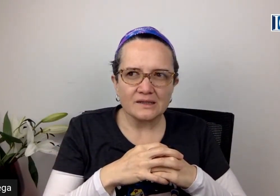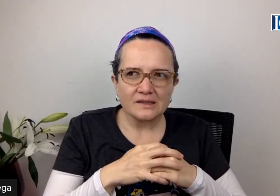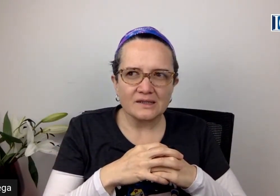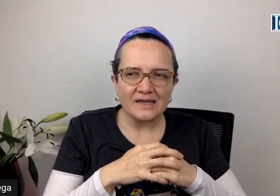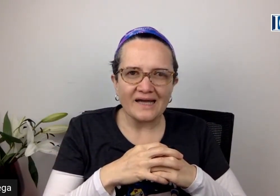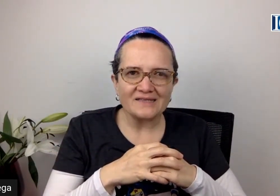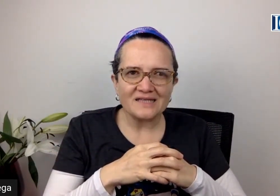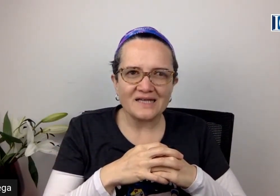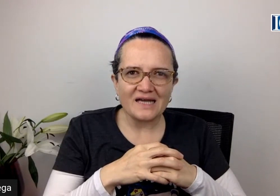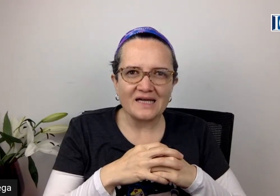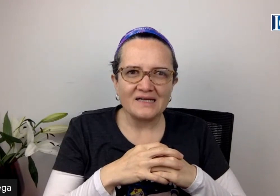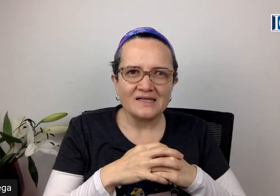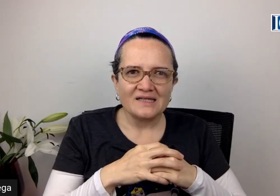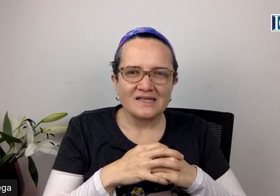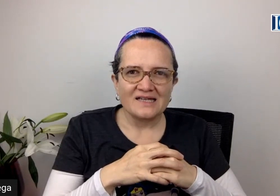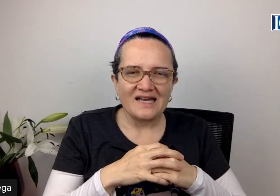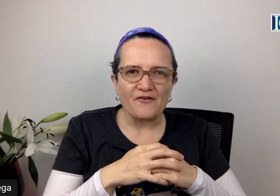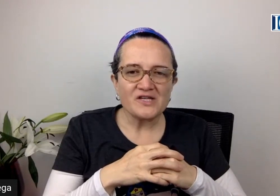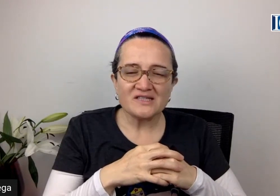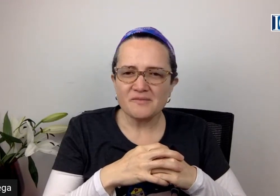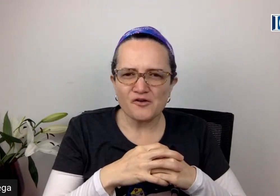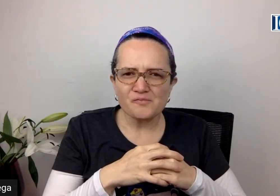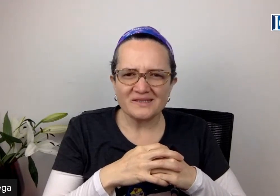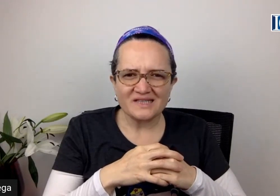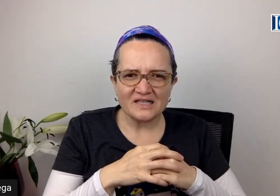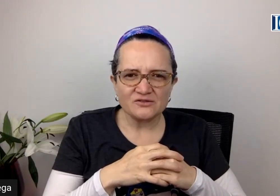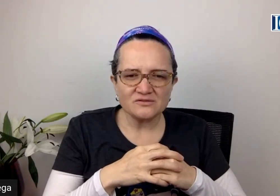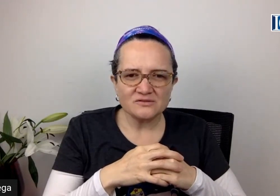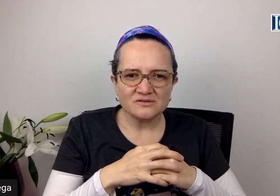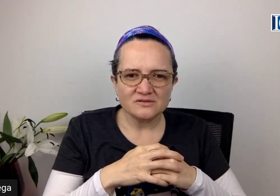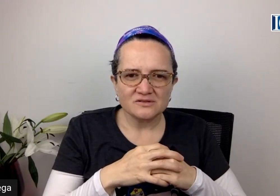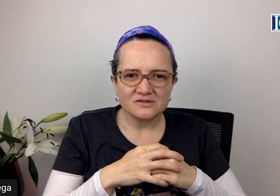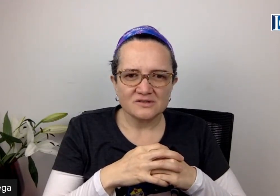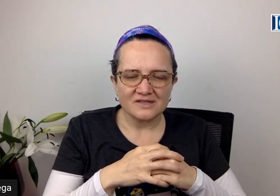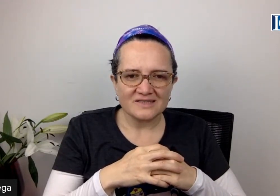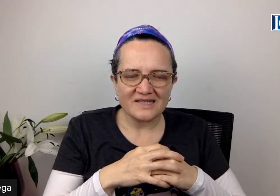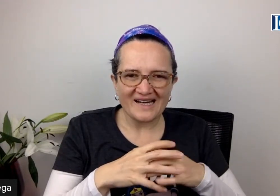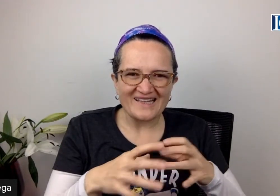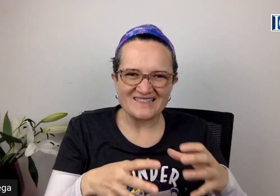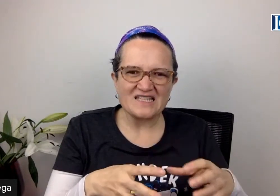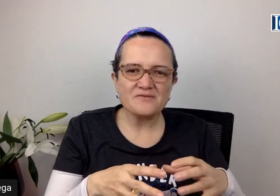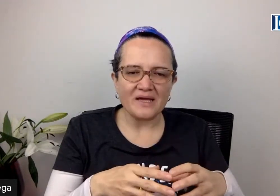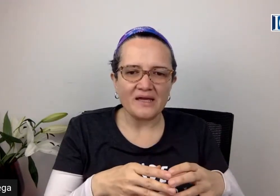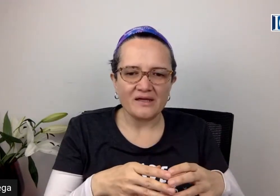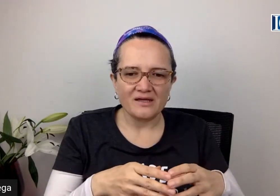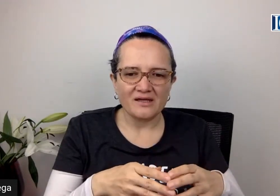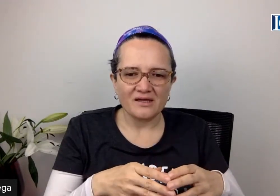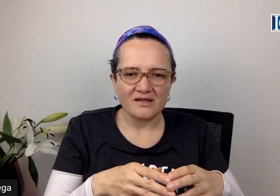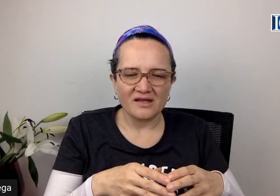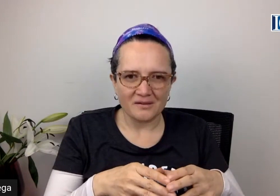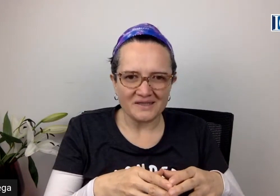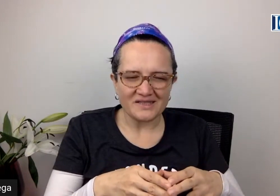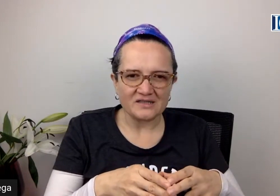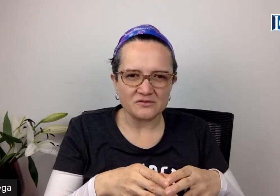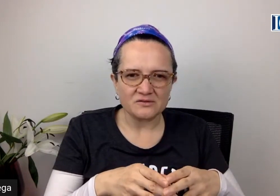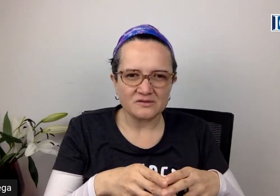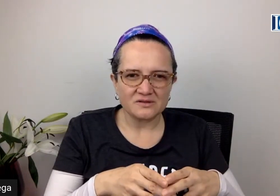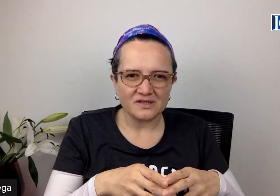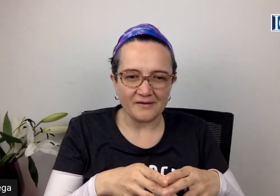que la gente crea que la víctima de un maltrato es el que recibe el maltrato. La